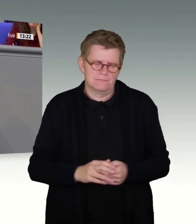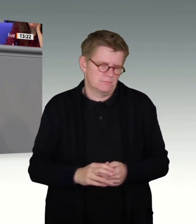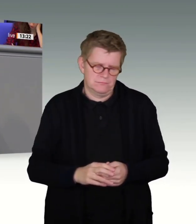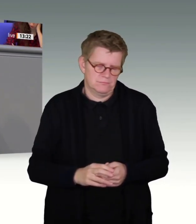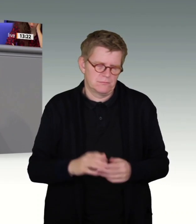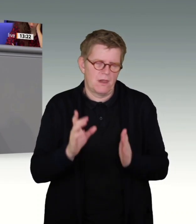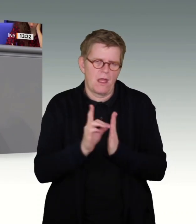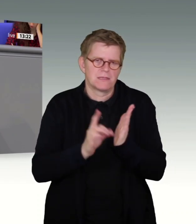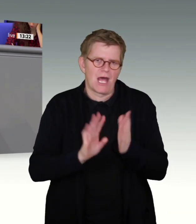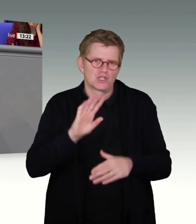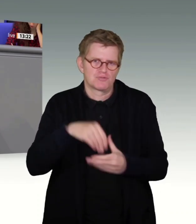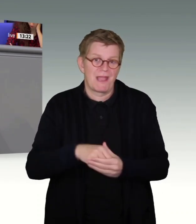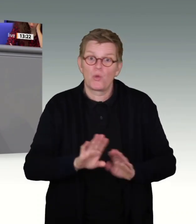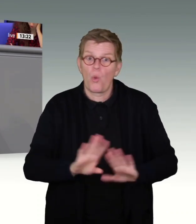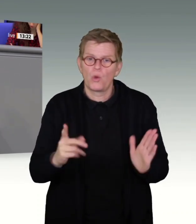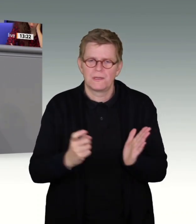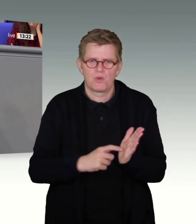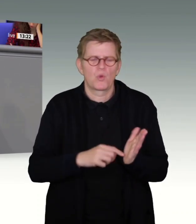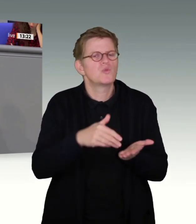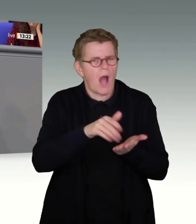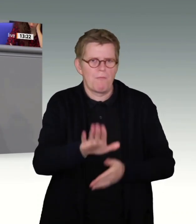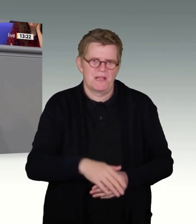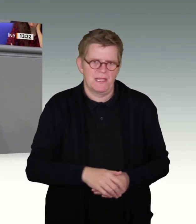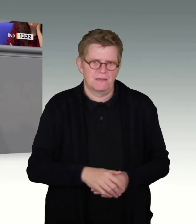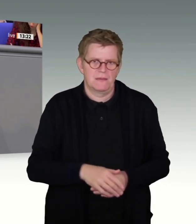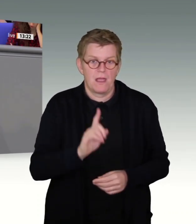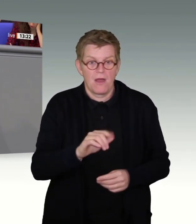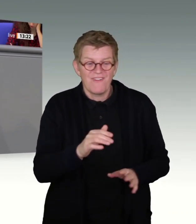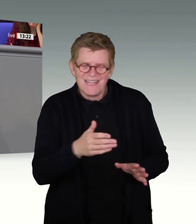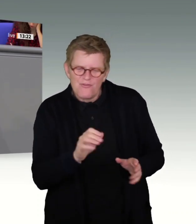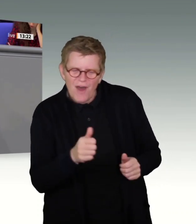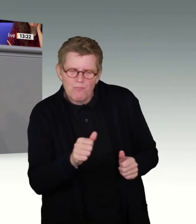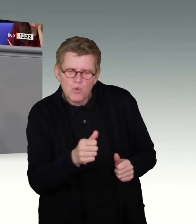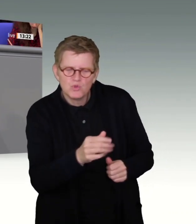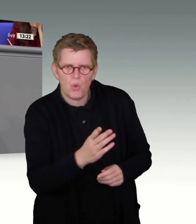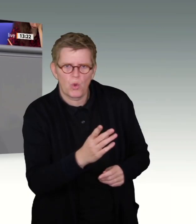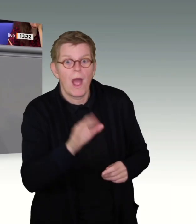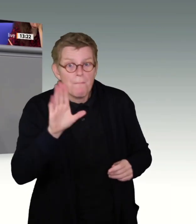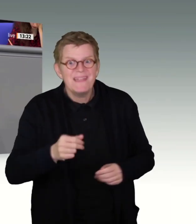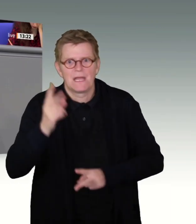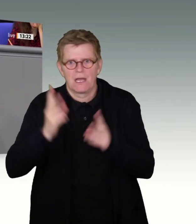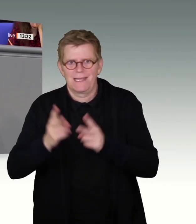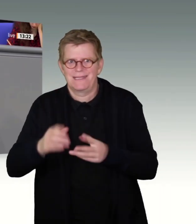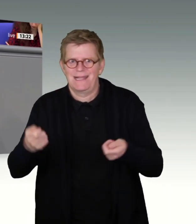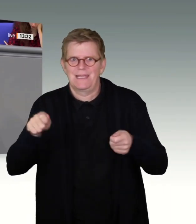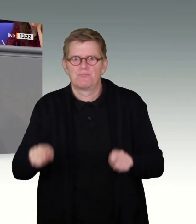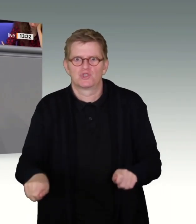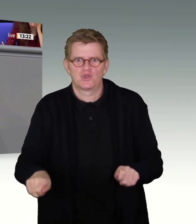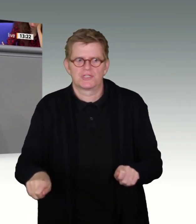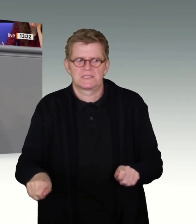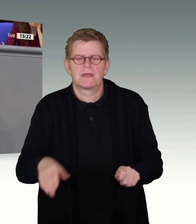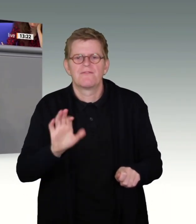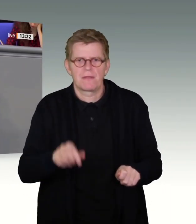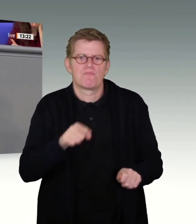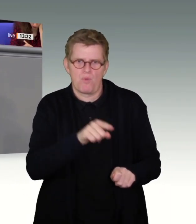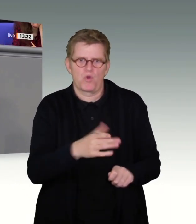anlasslose Datenspeicherung ab, nur bei hinreichendem Tatverdacht. Und ich betone, nur mit richterlichem Beschluss sind Eingriffe in die informationelle